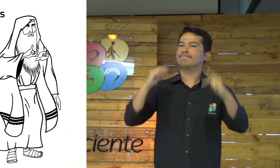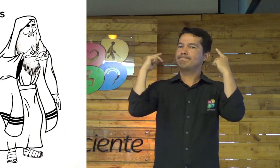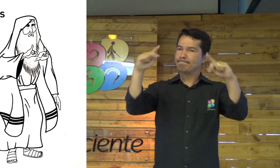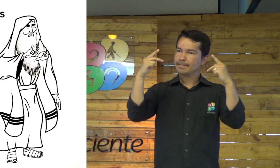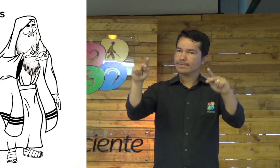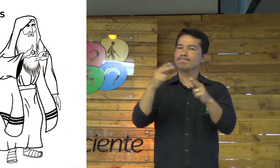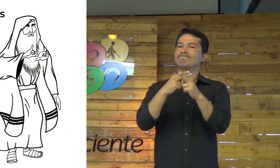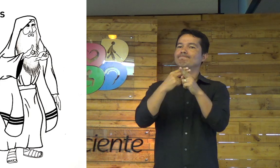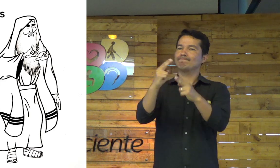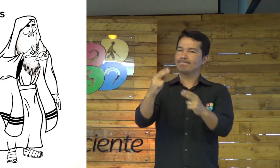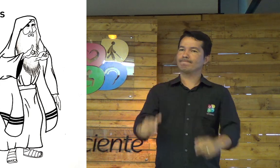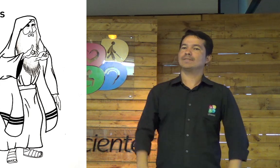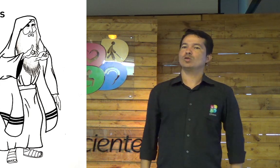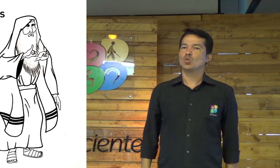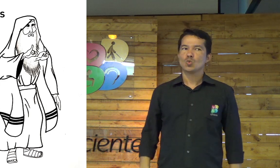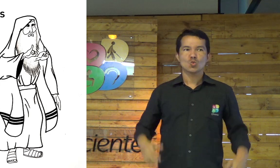essa coragem. Ele pregou nu.